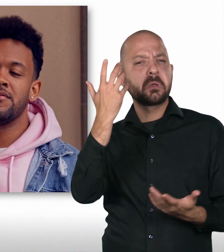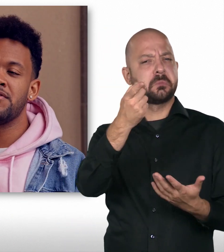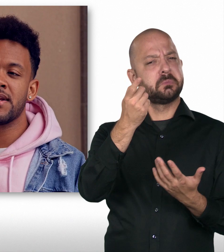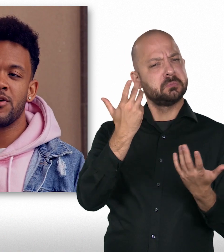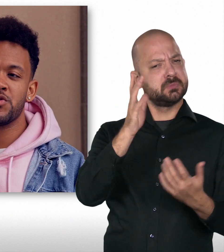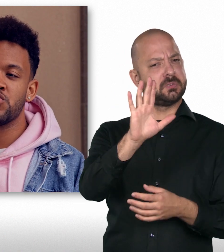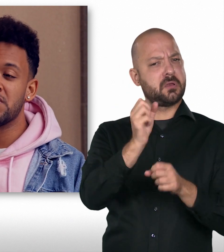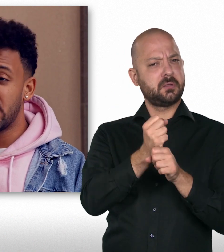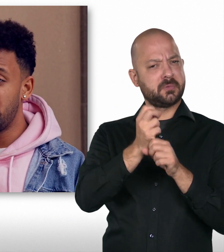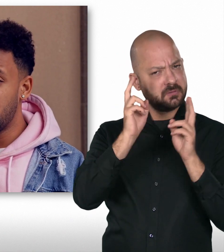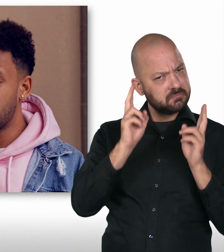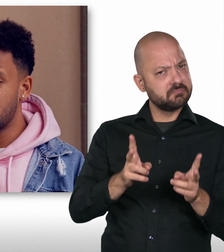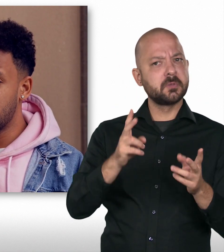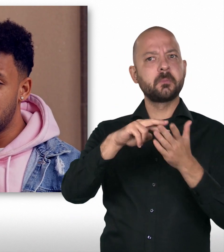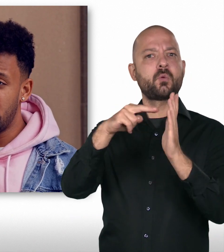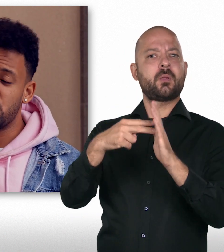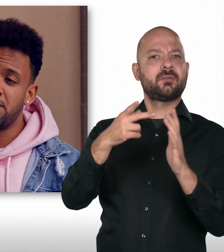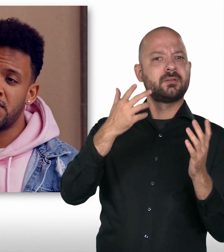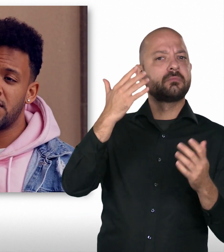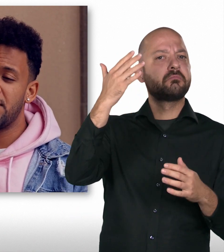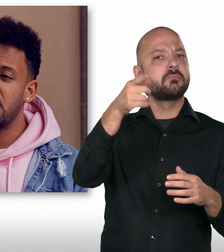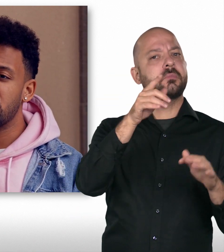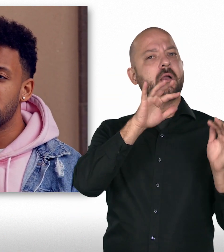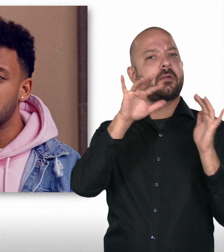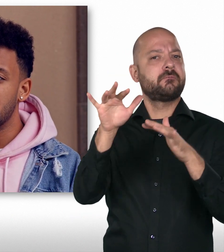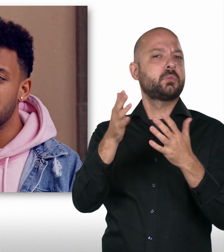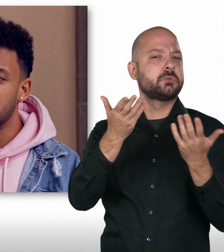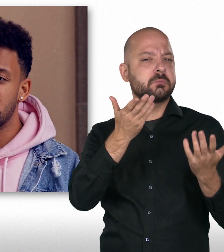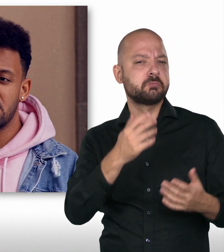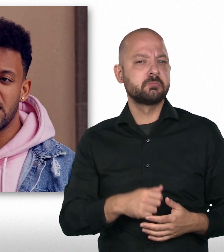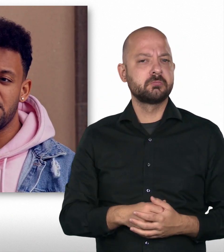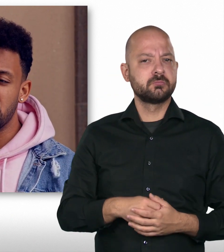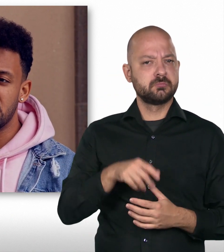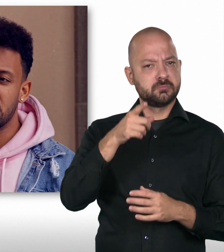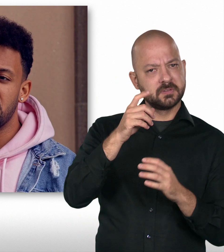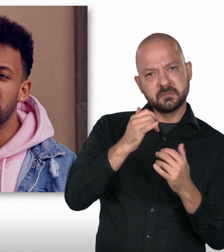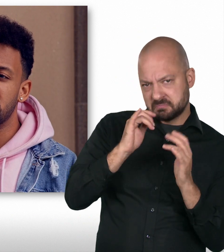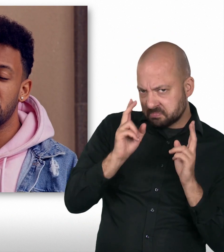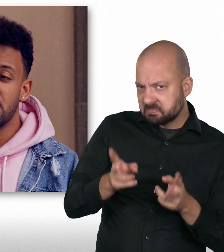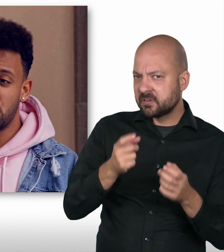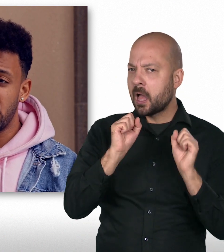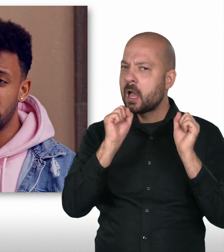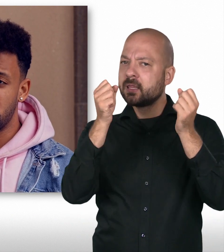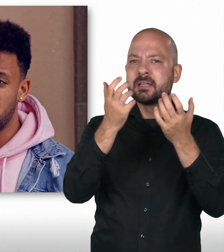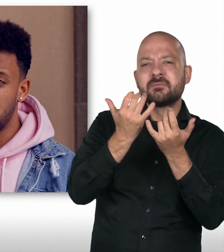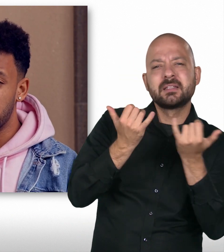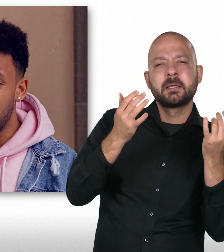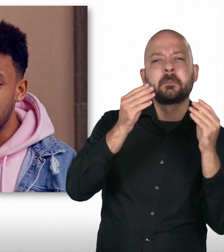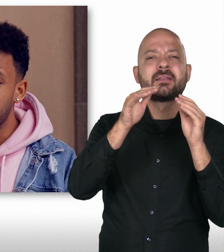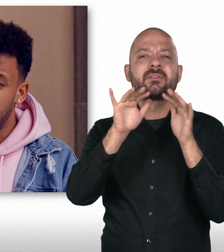Inwieweit glaubst du selber, in deinem Job dann am Ende die Politik mitgestalten zu können? Also wie aktiv kannst